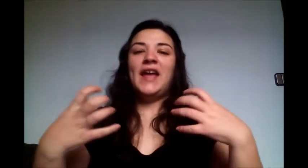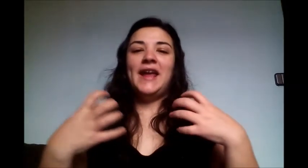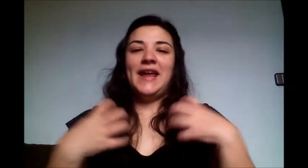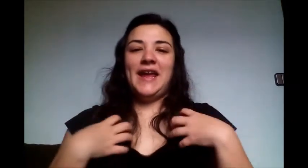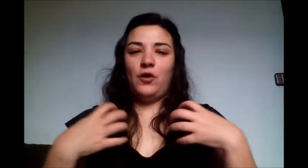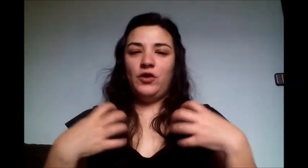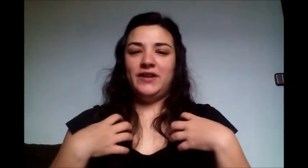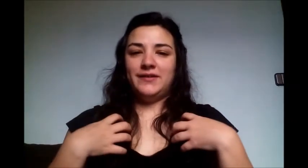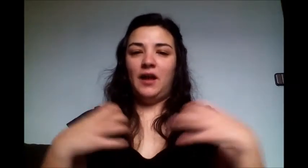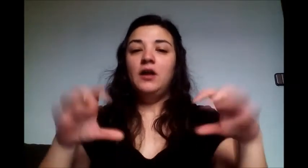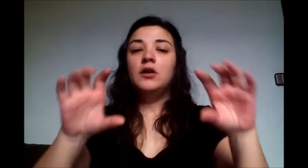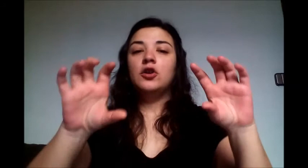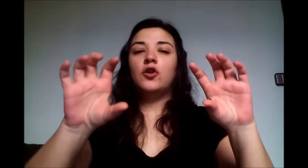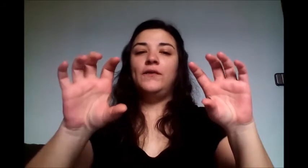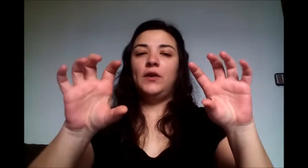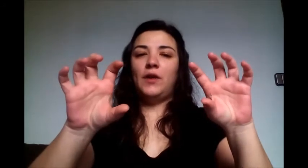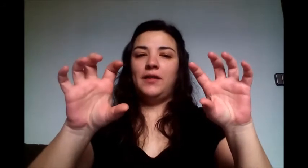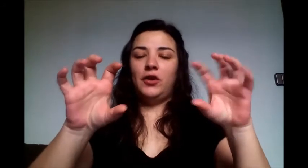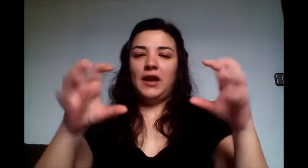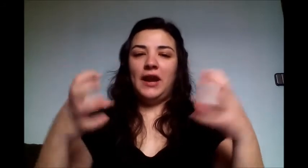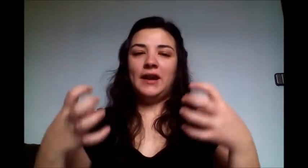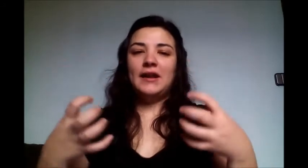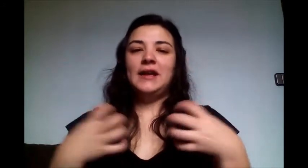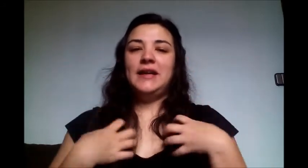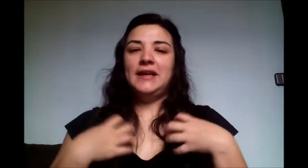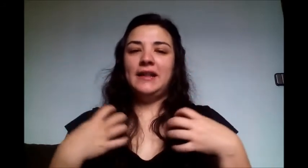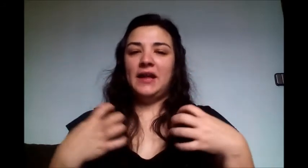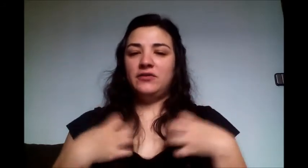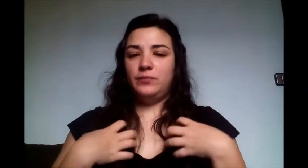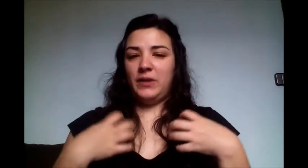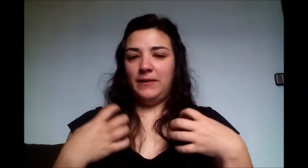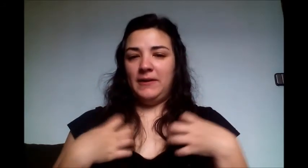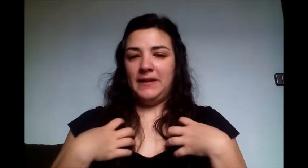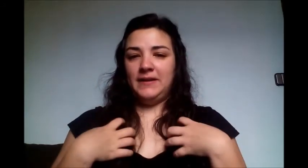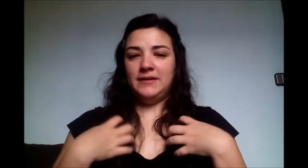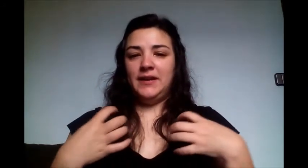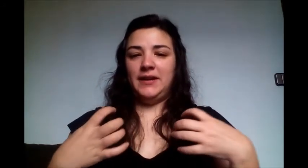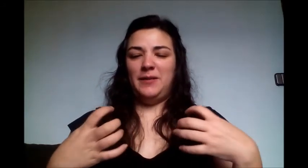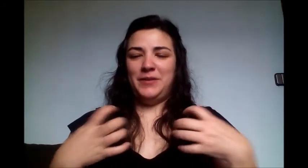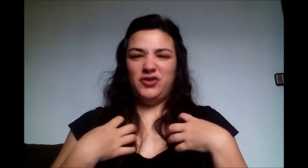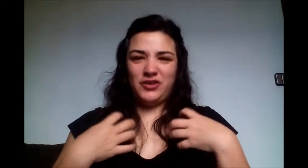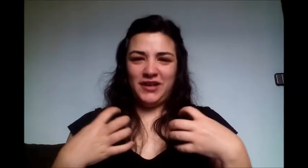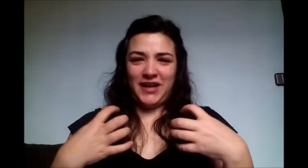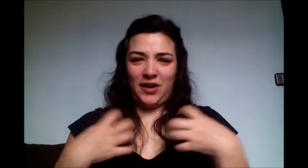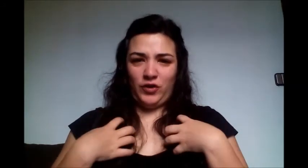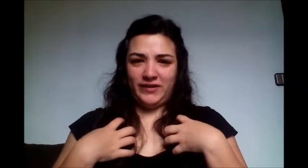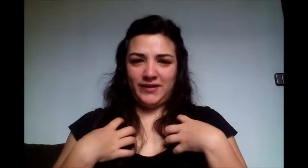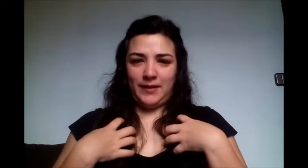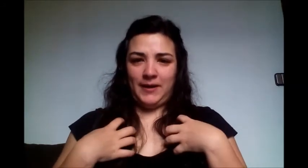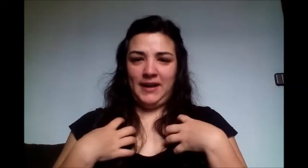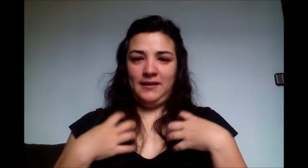egoísta, configuración en garra y te das un par de veces en el pecho, egoísta, vale,